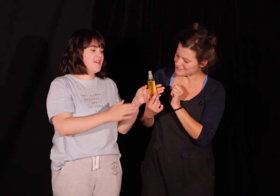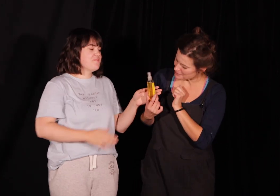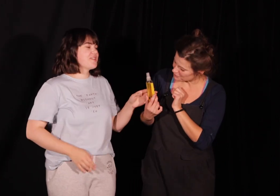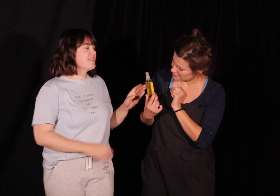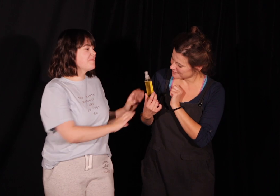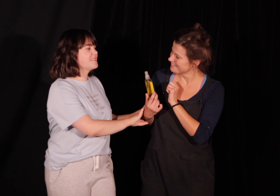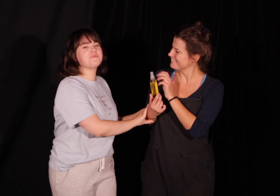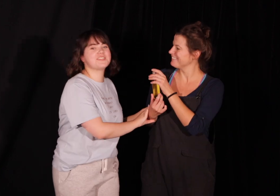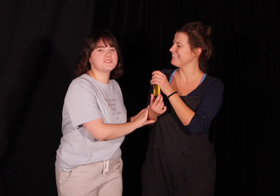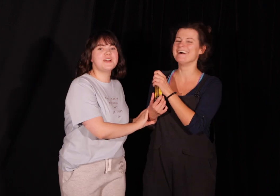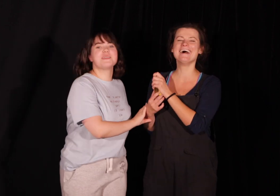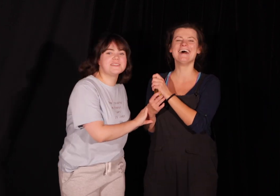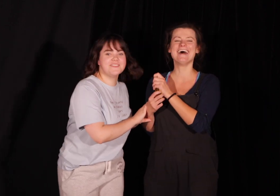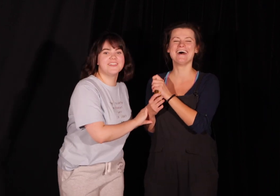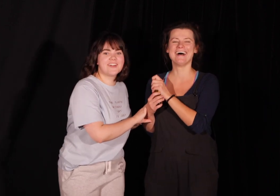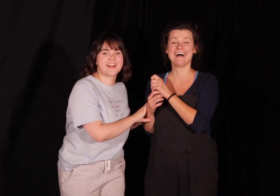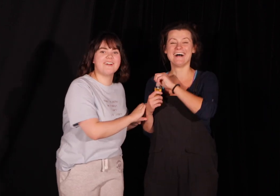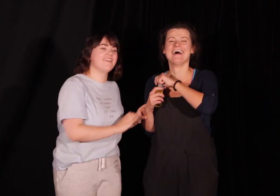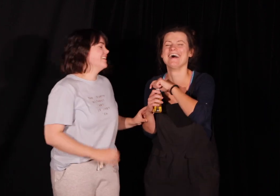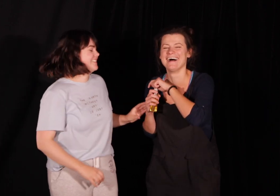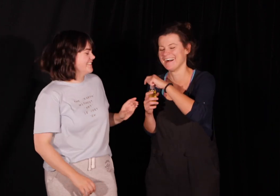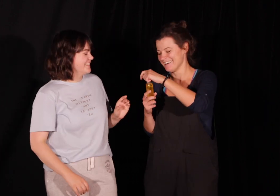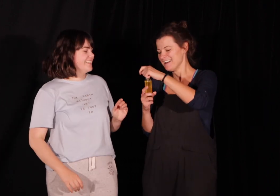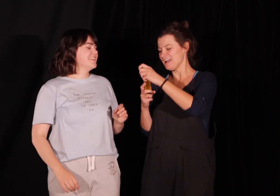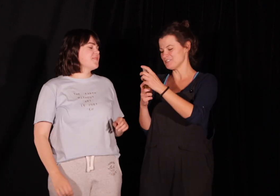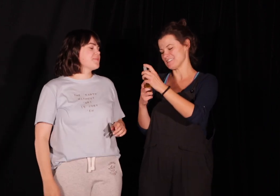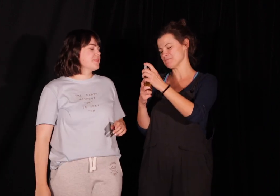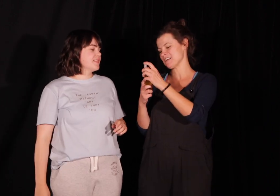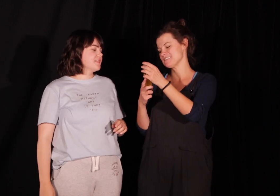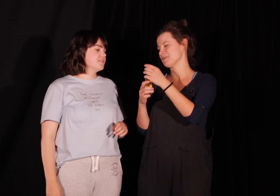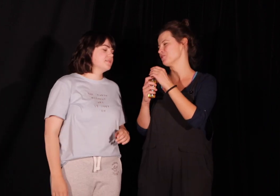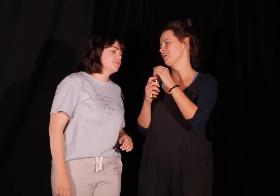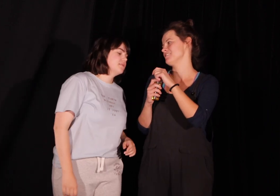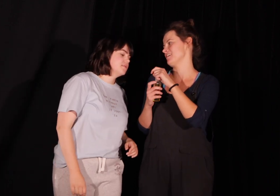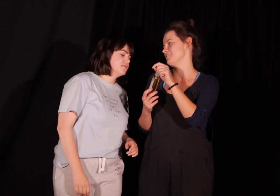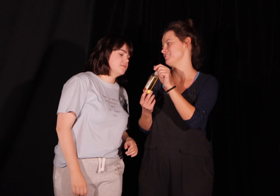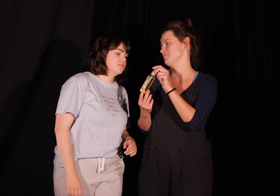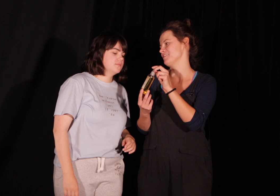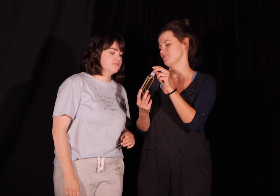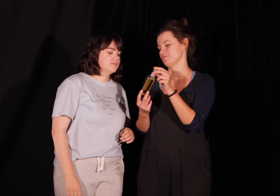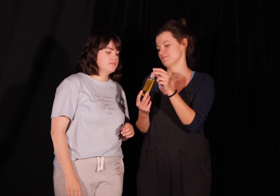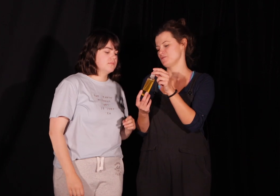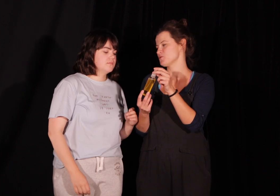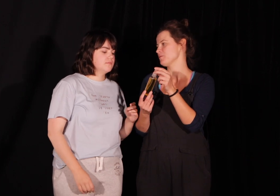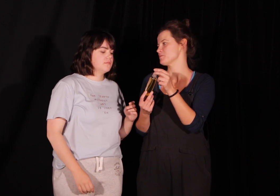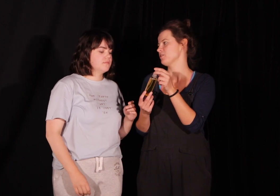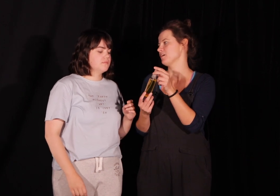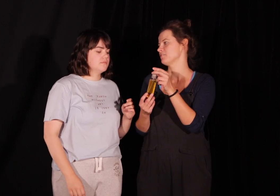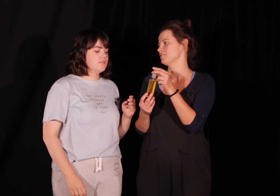Póki nam nie zapłacą, nie będziemy tego reklamować. Ale to jest jakaś stara marokańska, więc nie bardzo. Przypiosenia z Maroka. No,